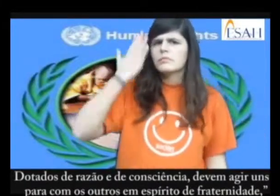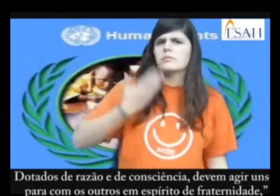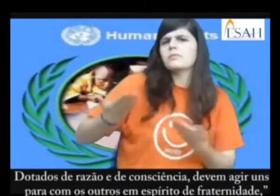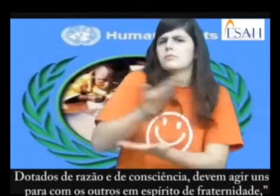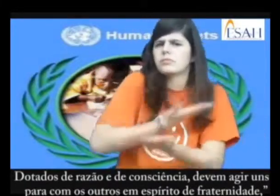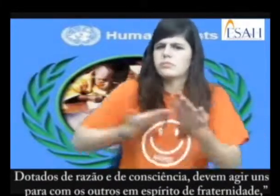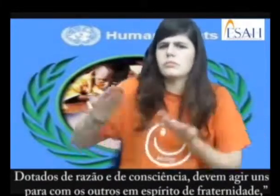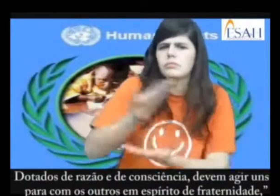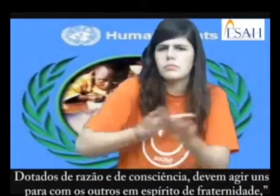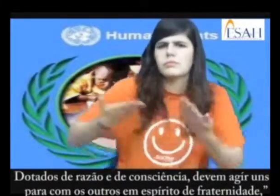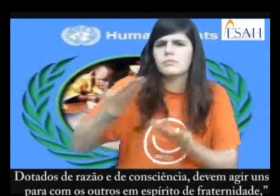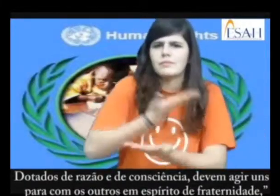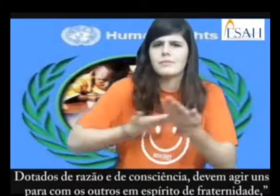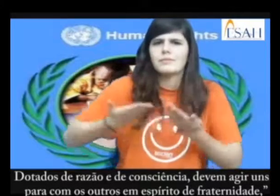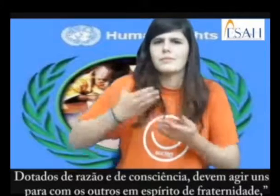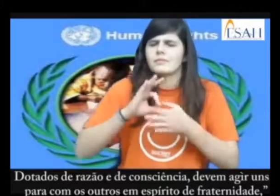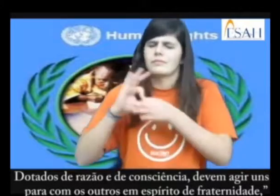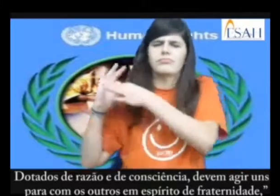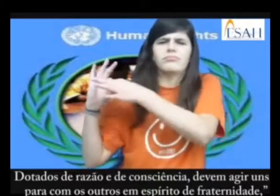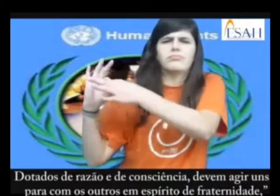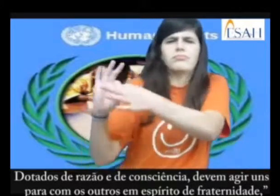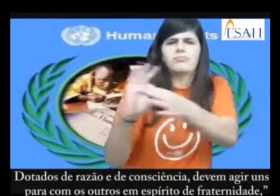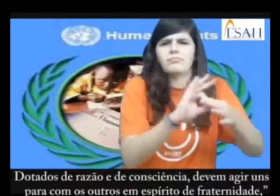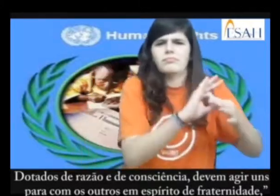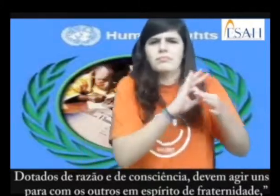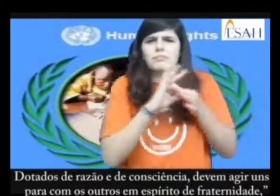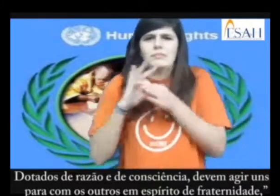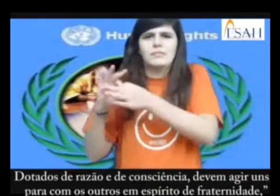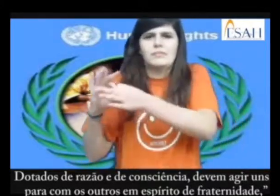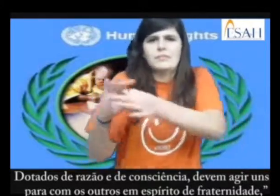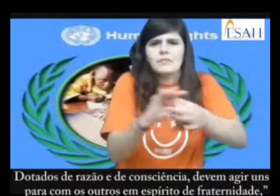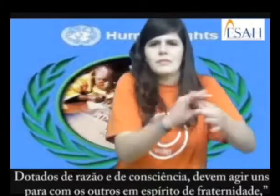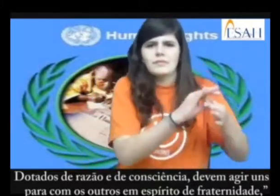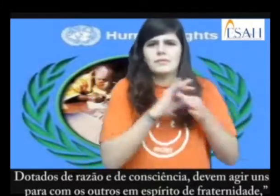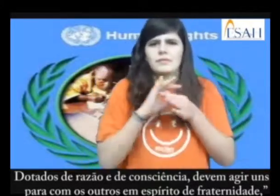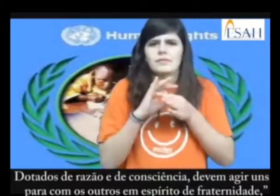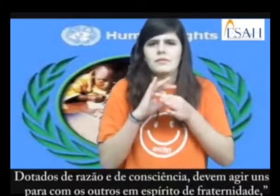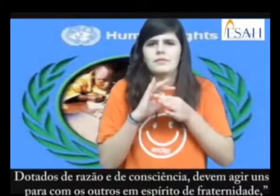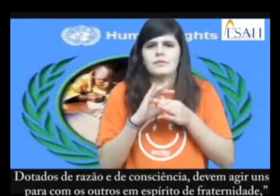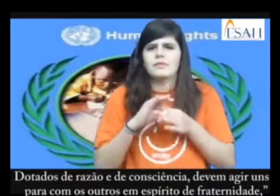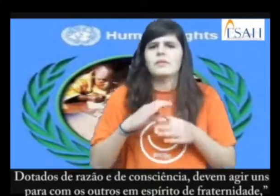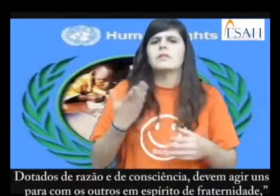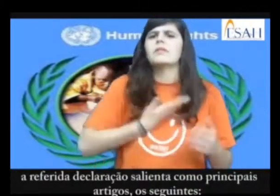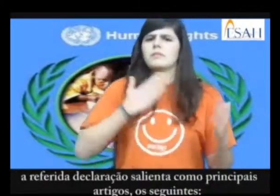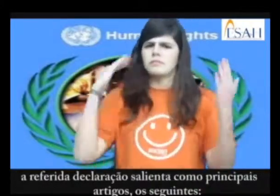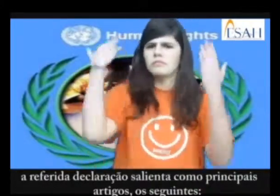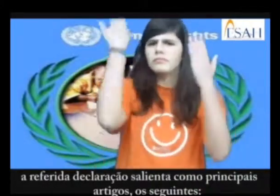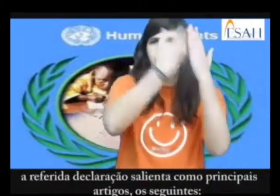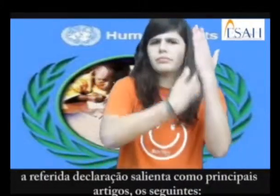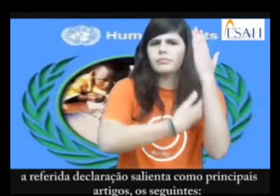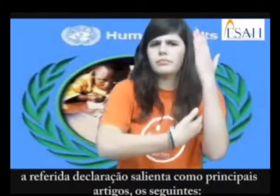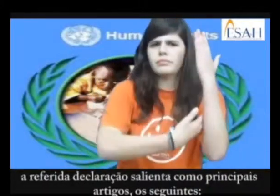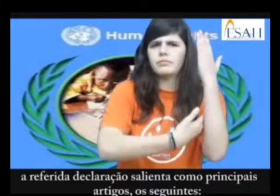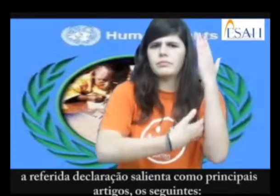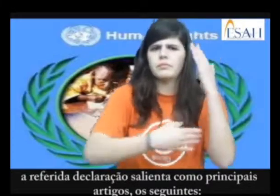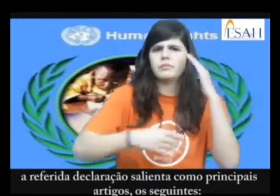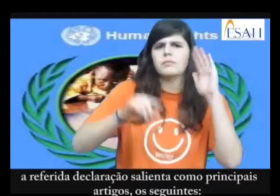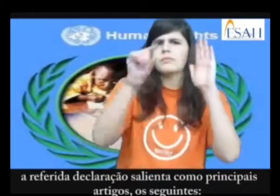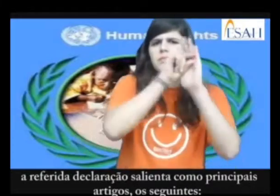uns para com os outros em espírito de fraternidade. A referida Declaração salienta